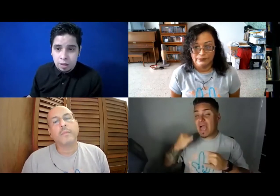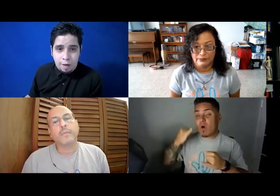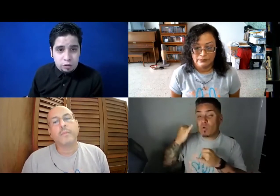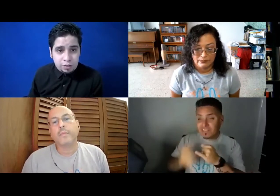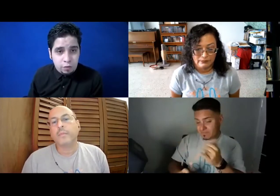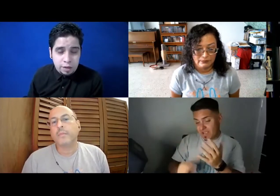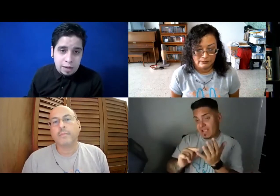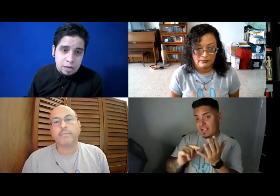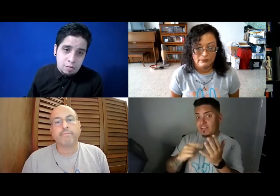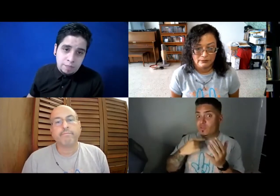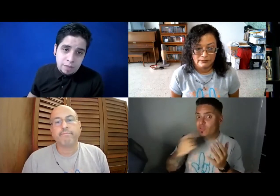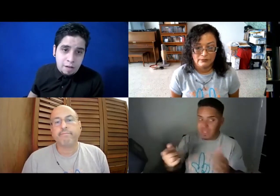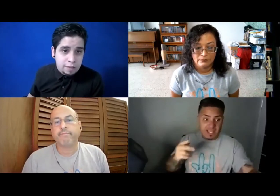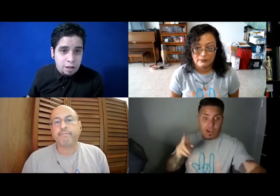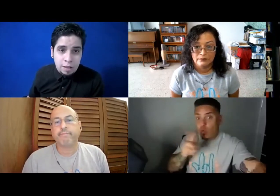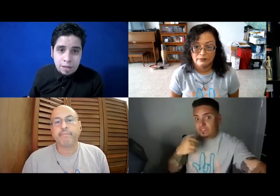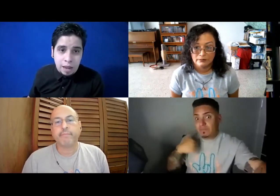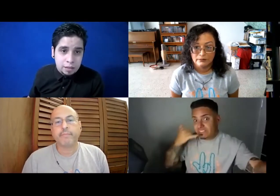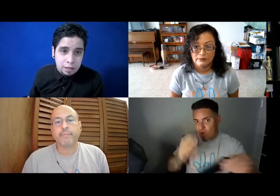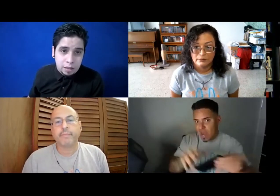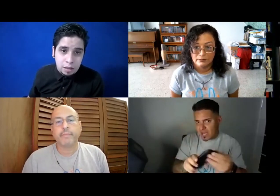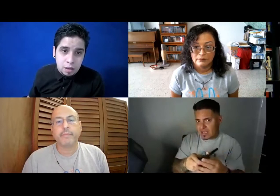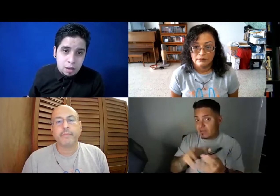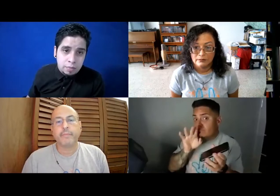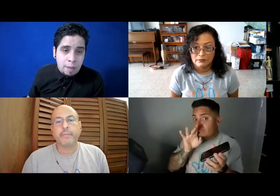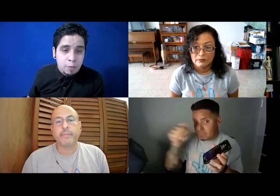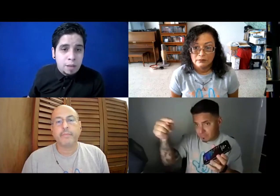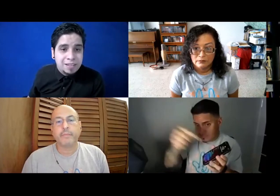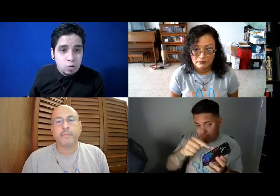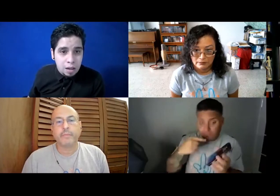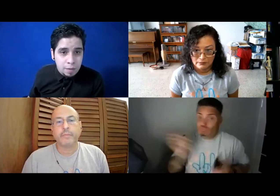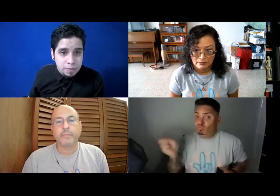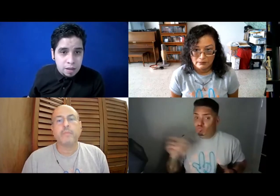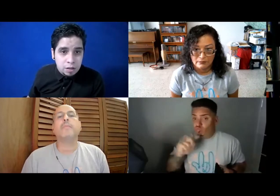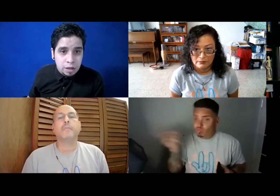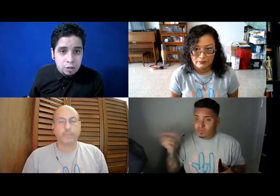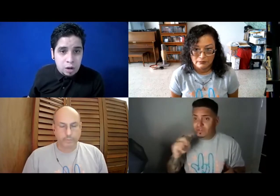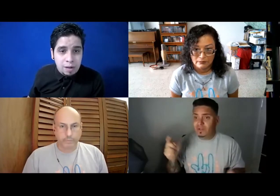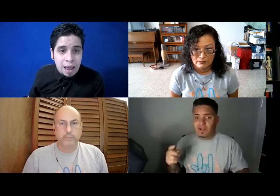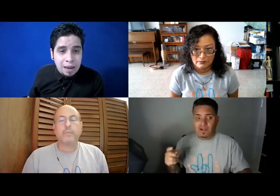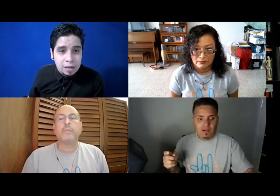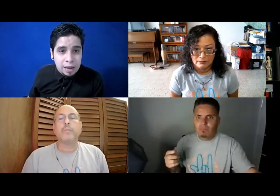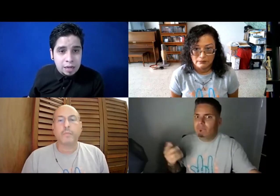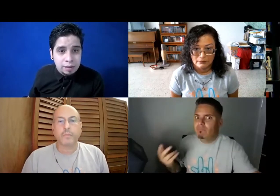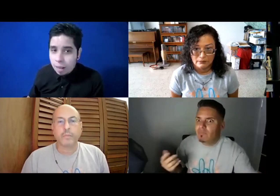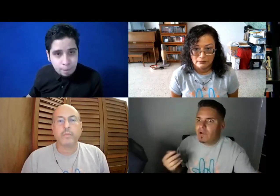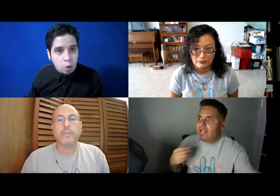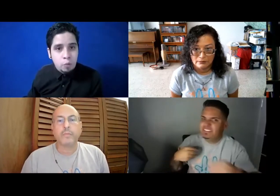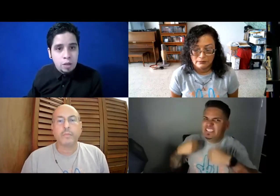la frustración fue increíble, al final yo le dije, mira, déjame usar mi celular y tú le hablas ahí y que escriba, y tampoco puedo,